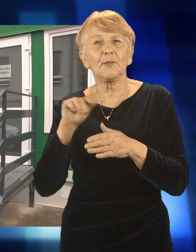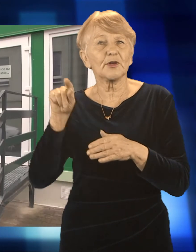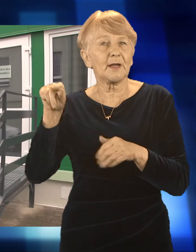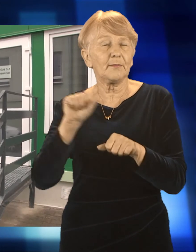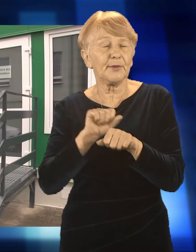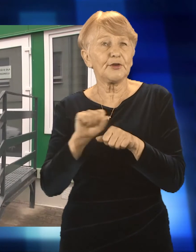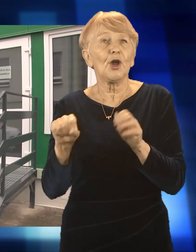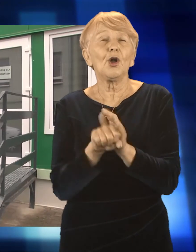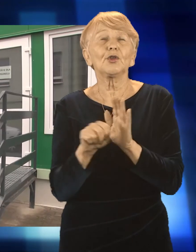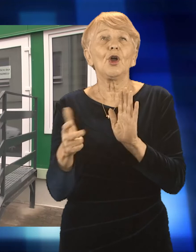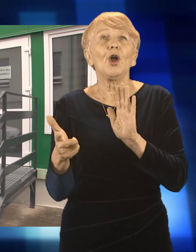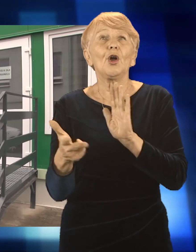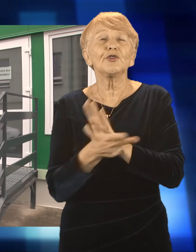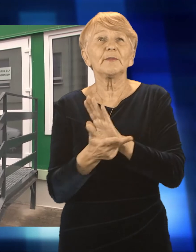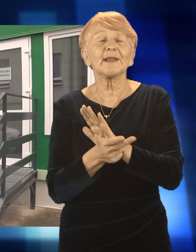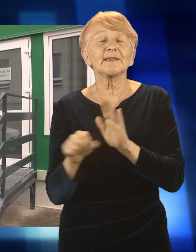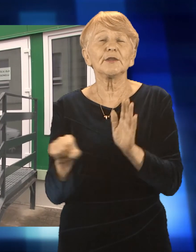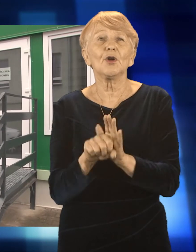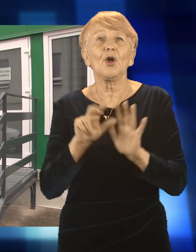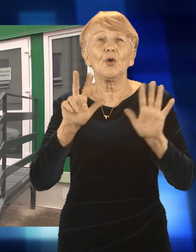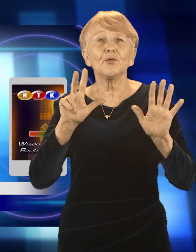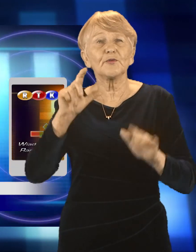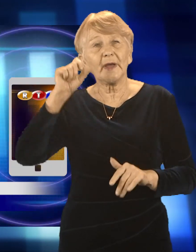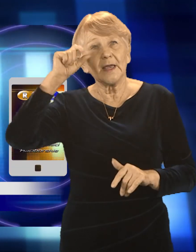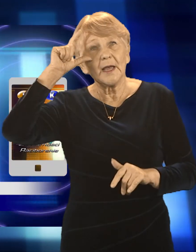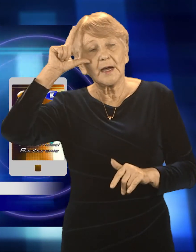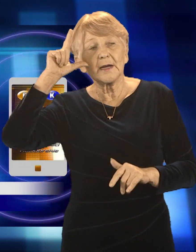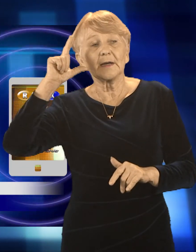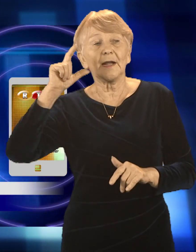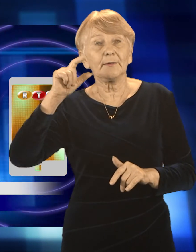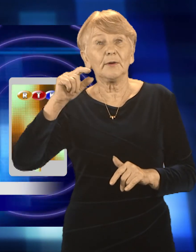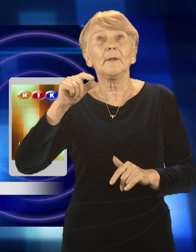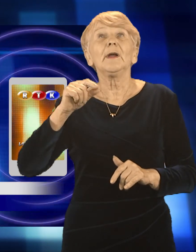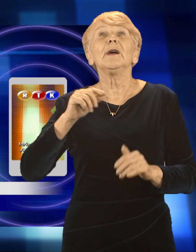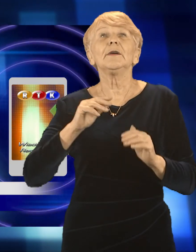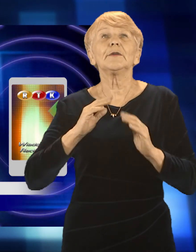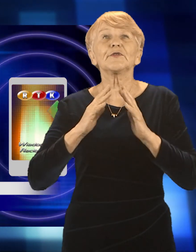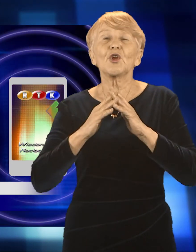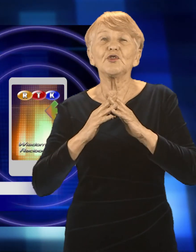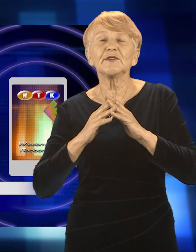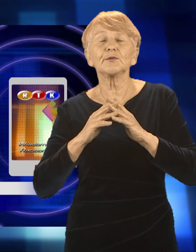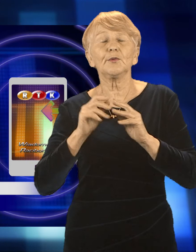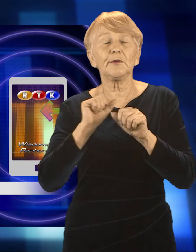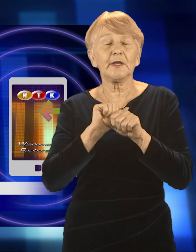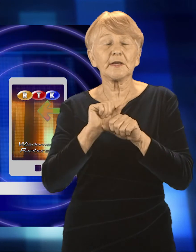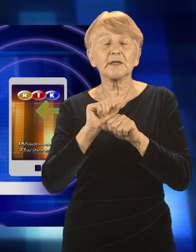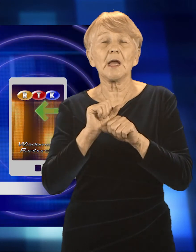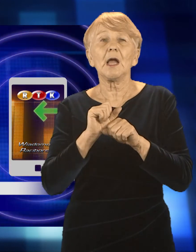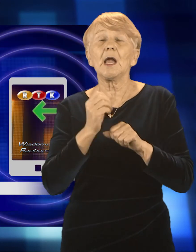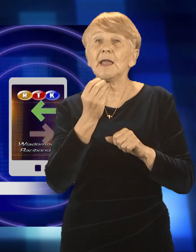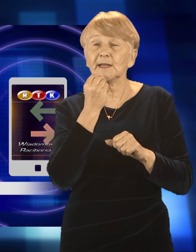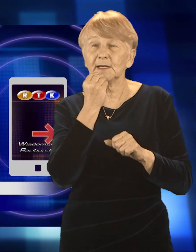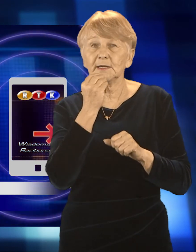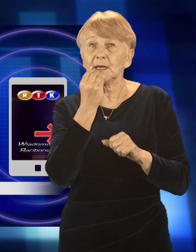maksymalnie 10 godzin od 18 do 8 rano. W schronisku jest całodobowe wyżywienie, czyli śniadania, obiady,